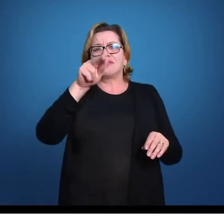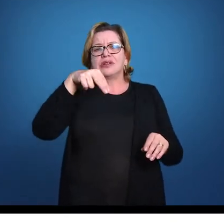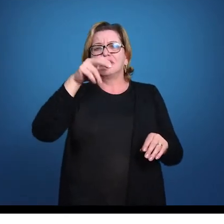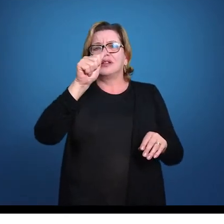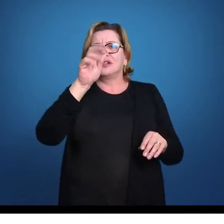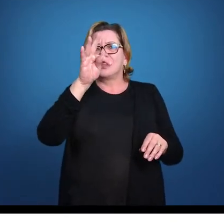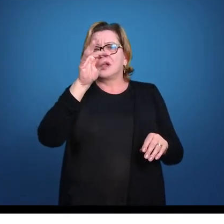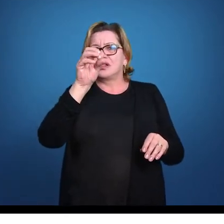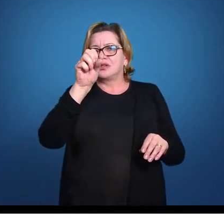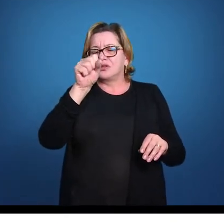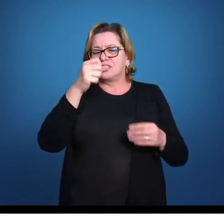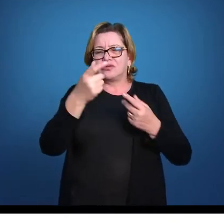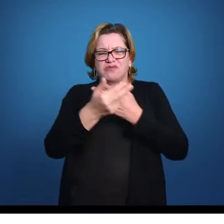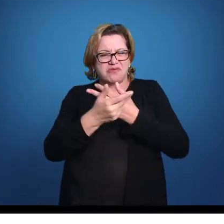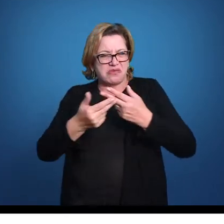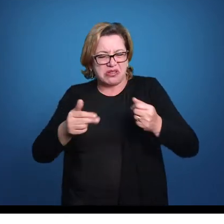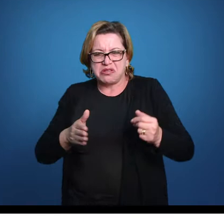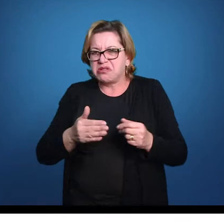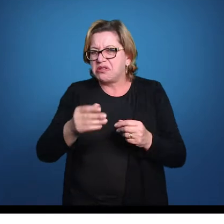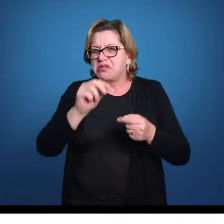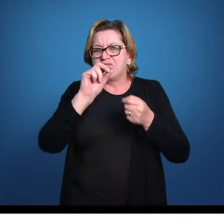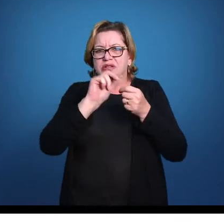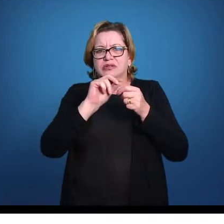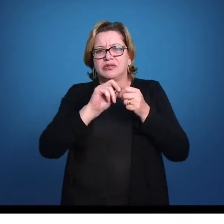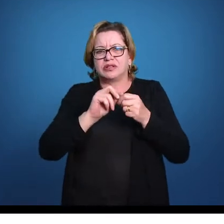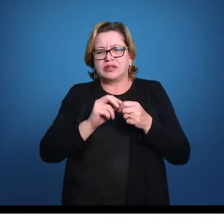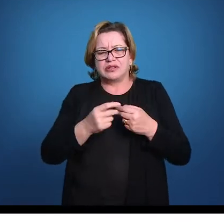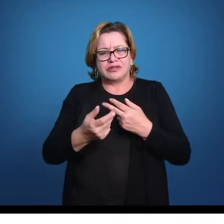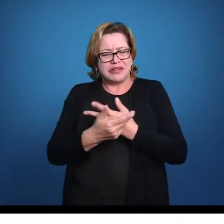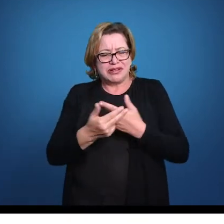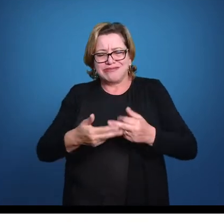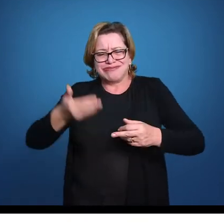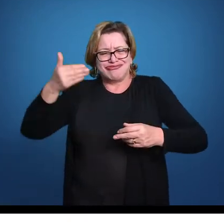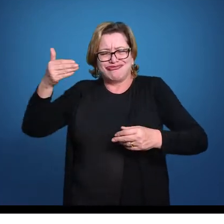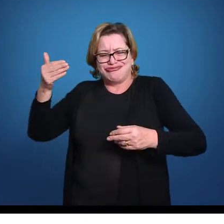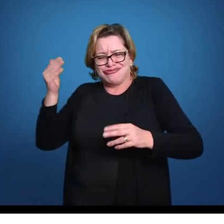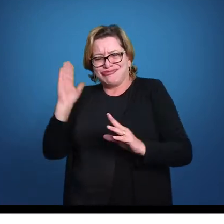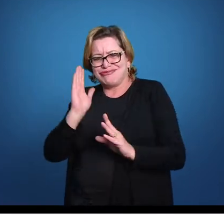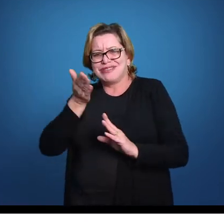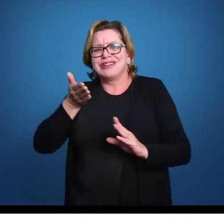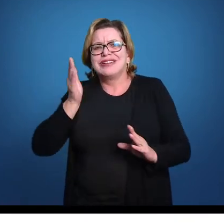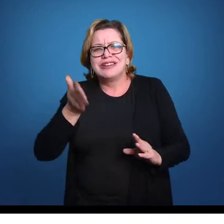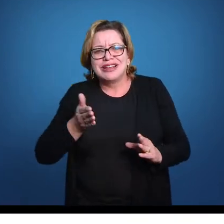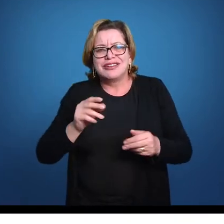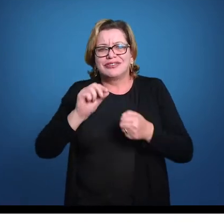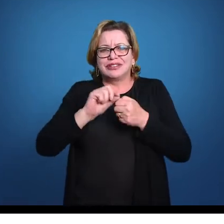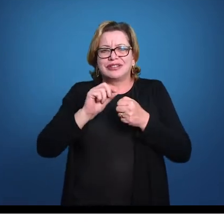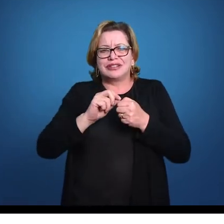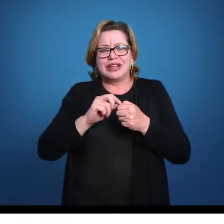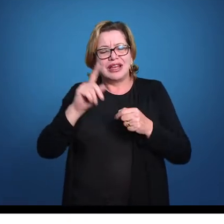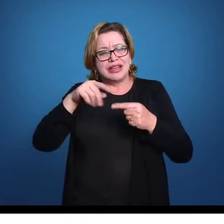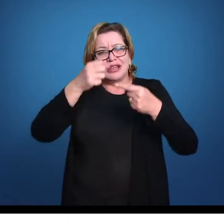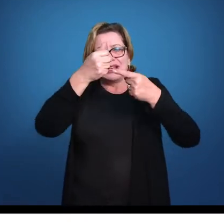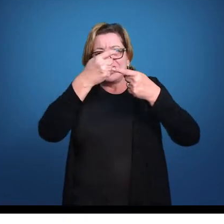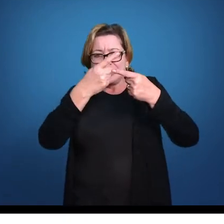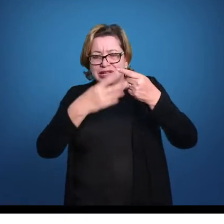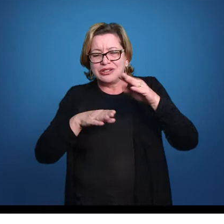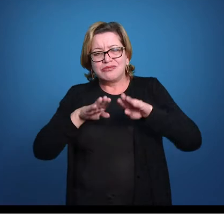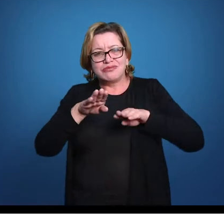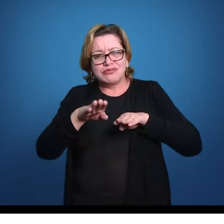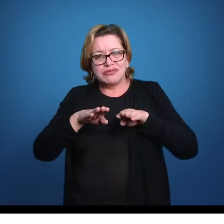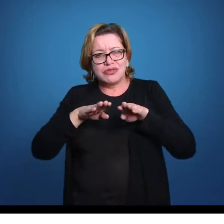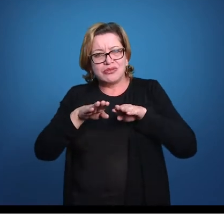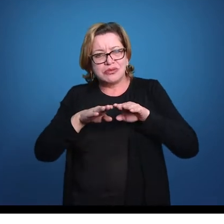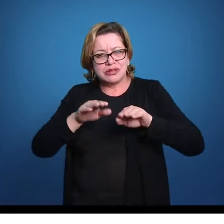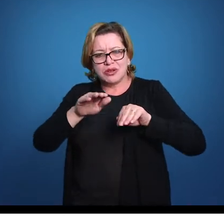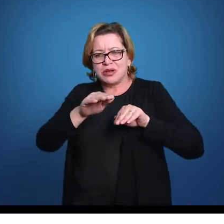né? Os urocordados faziam, o céfalo cordado fazia, o hemicordata já fazia, né? Então, mostra uma característica, movimentação ancestral,